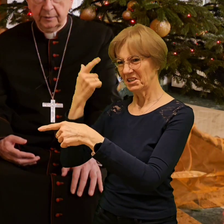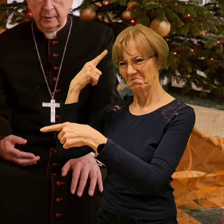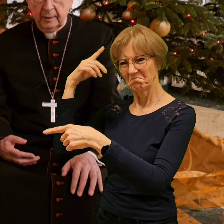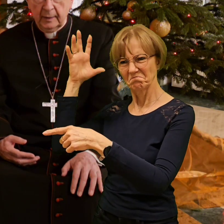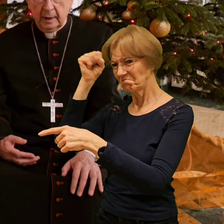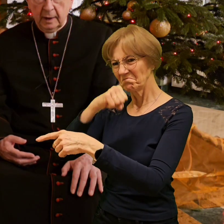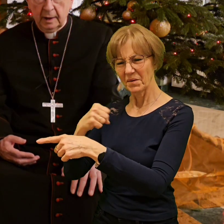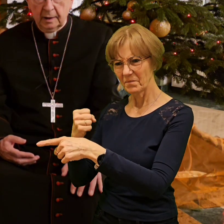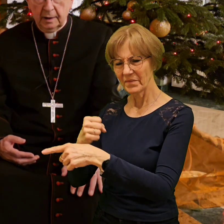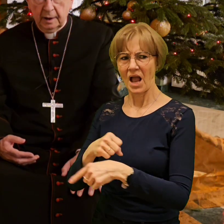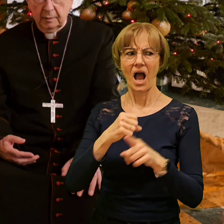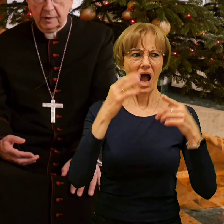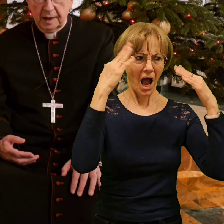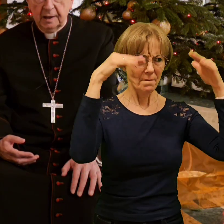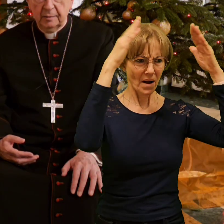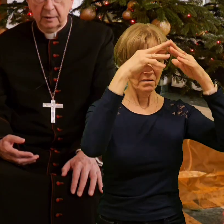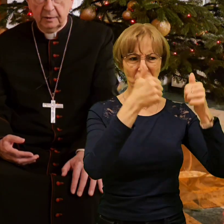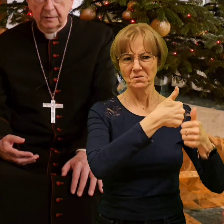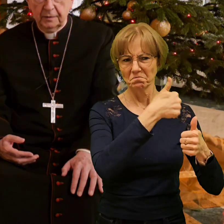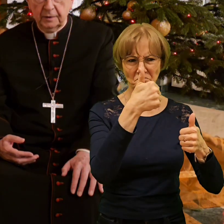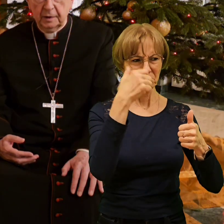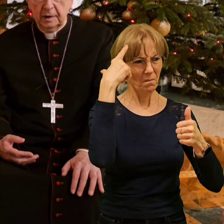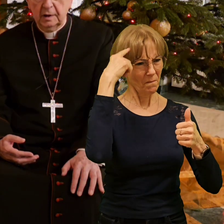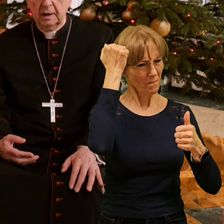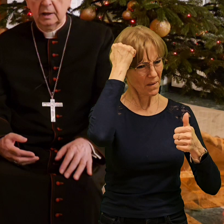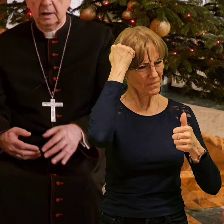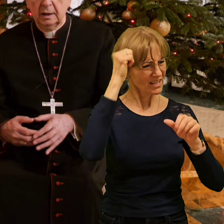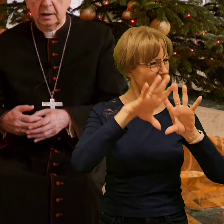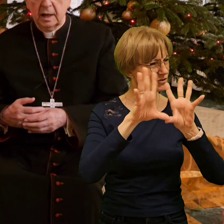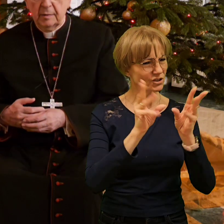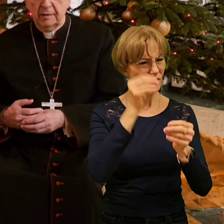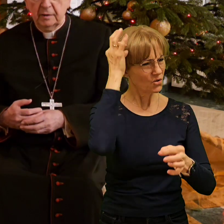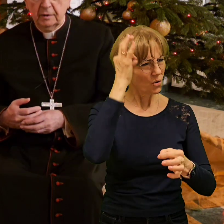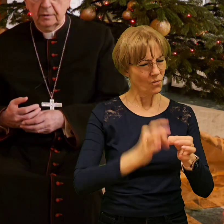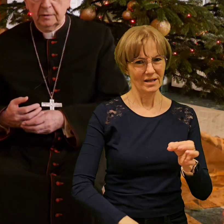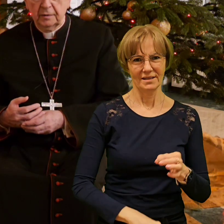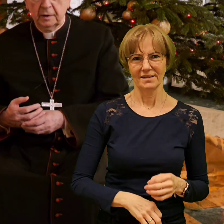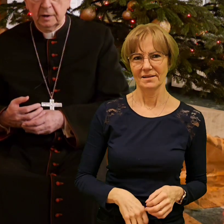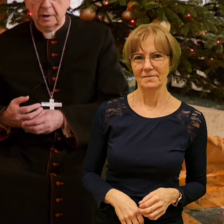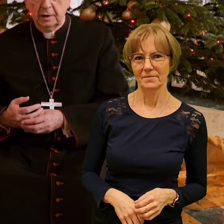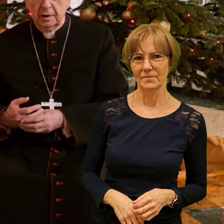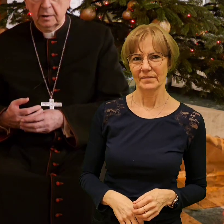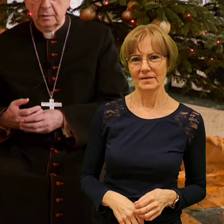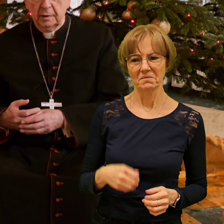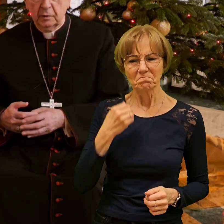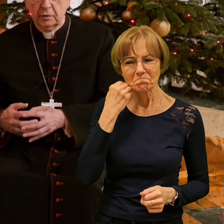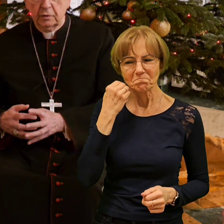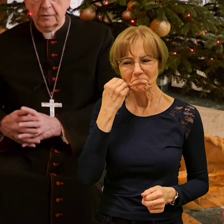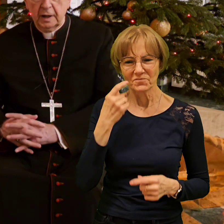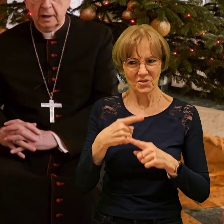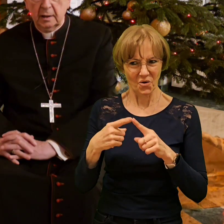Tak, a poza tym, na pewno był człowiekiem,